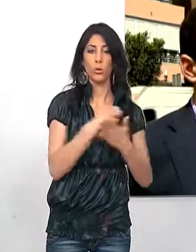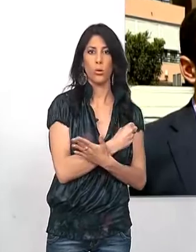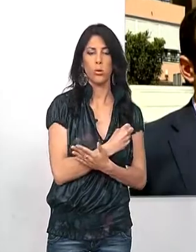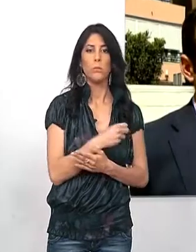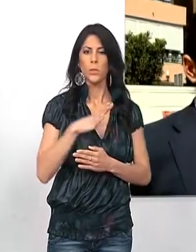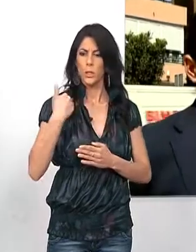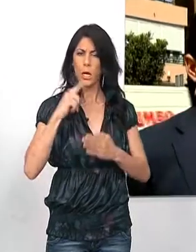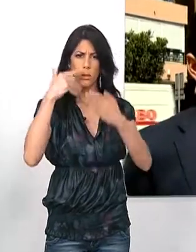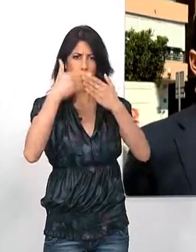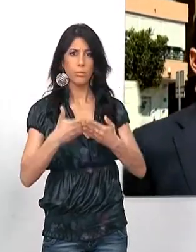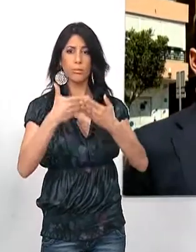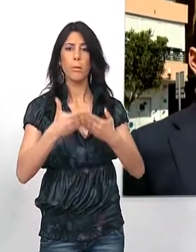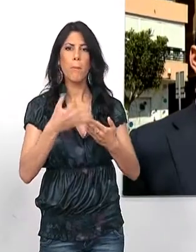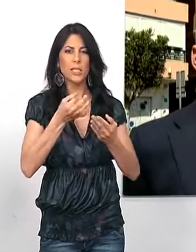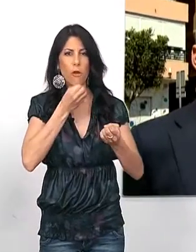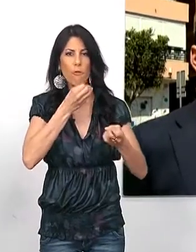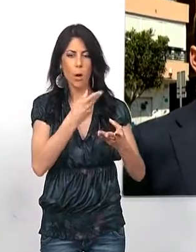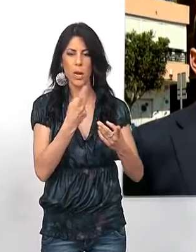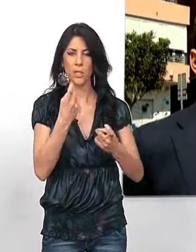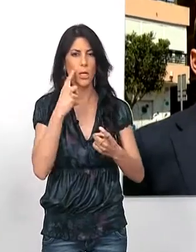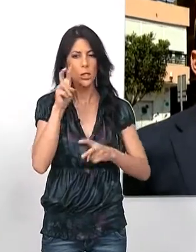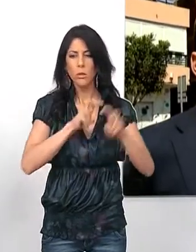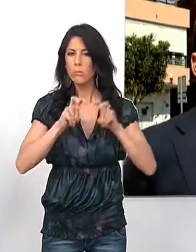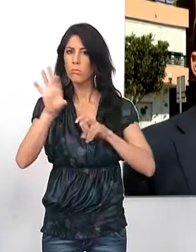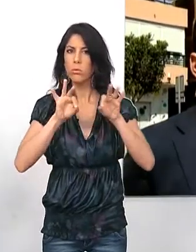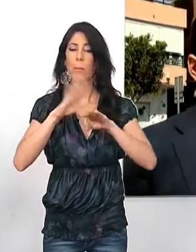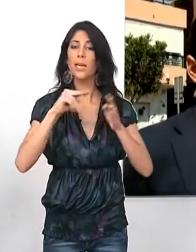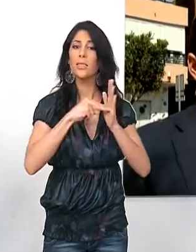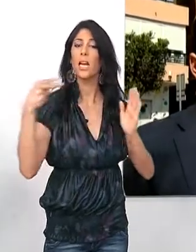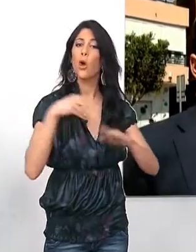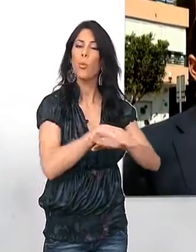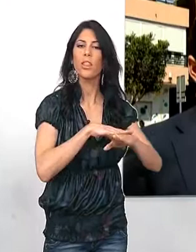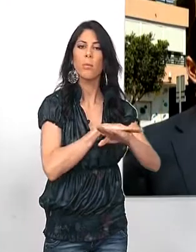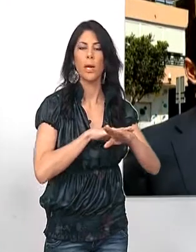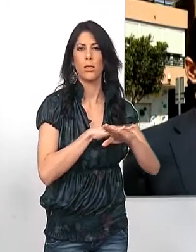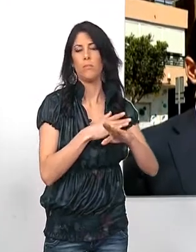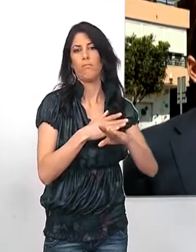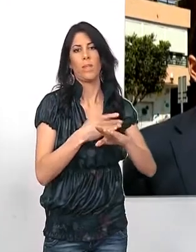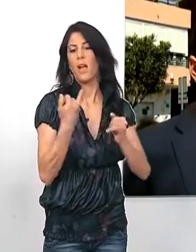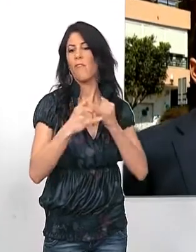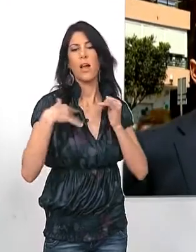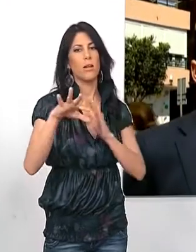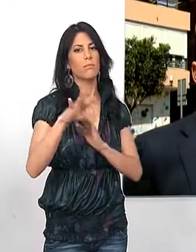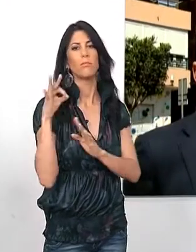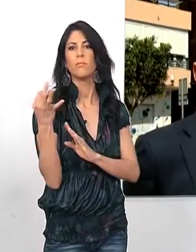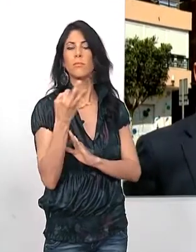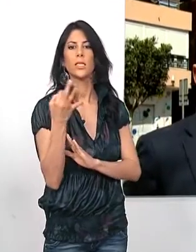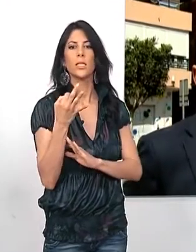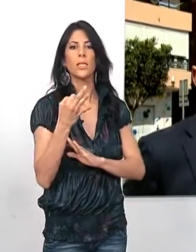mucho estudiar y con todos los informes necesarios por parte de los técnicos municipales, al final se ha optado por la modalidad de la